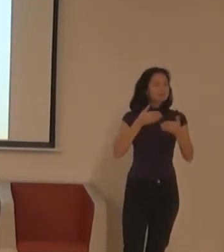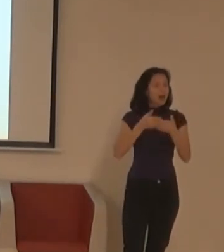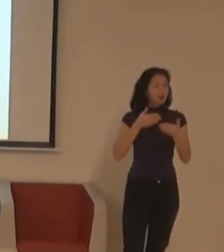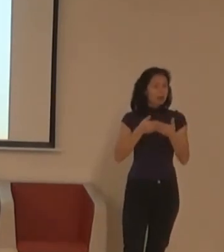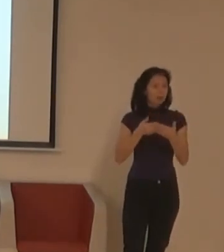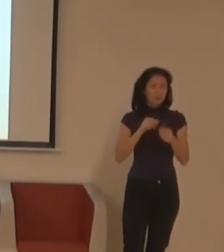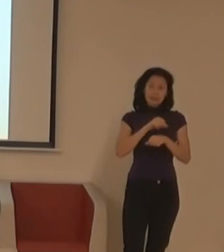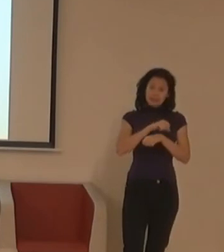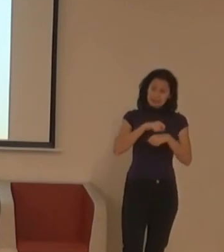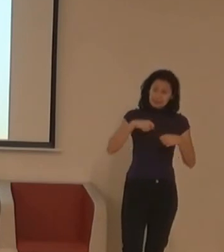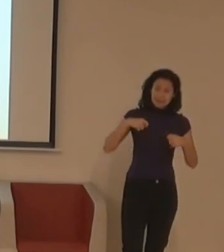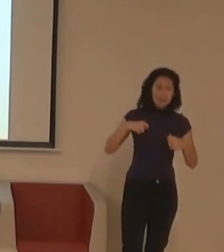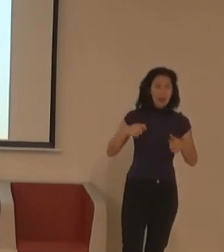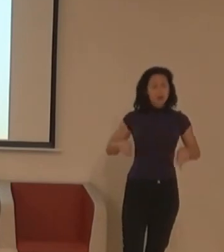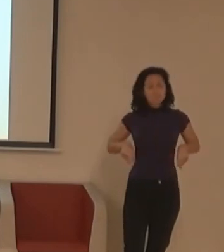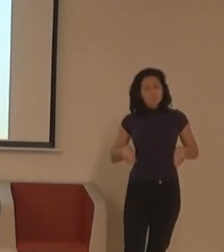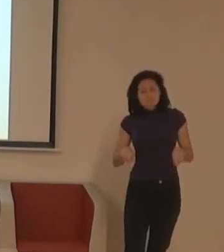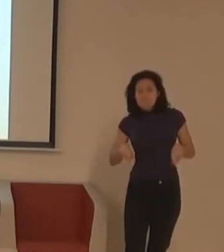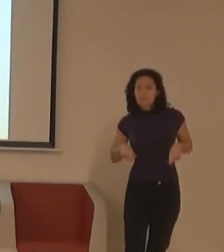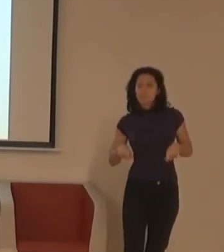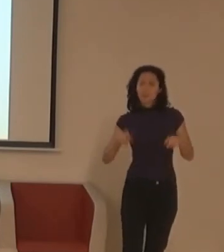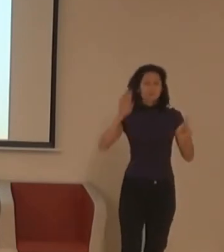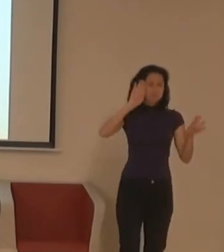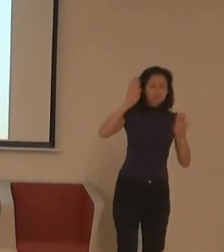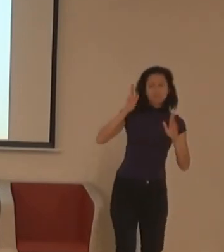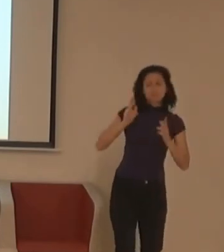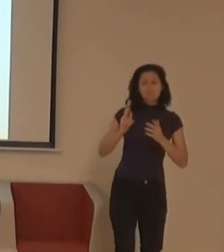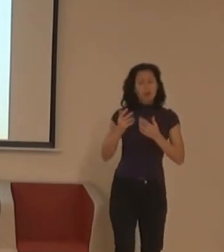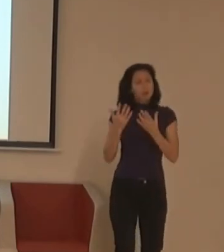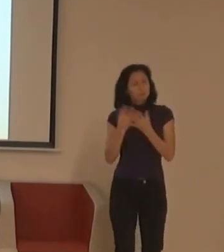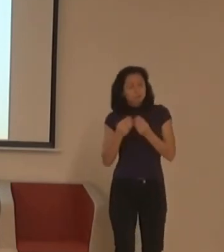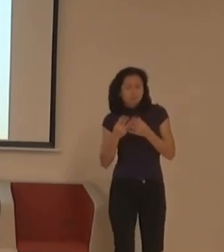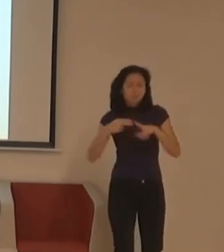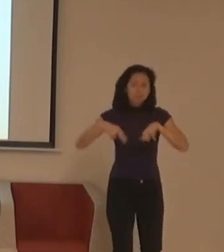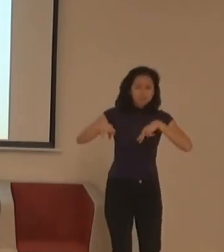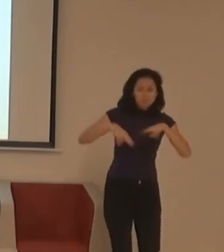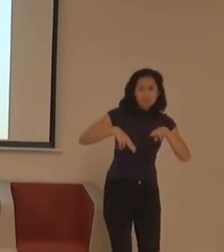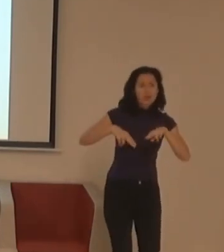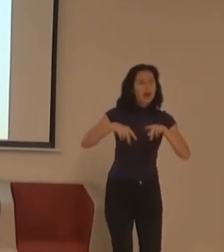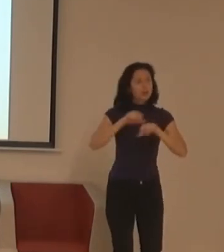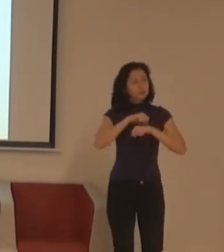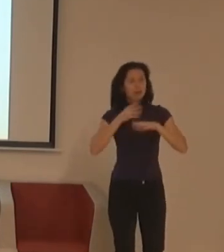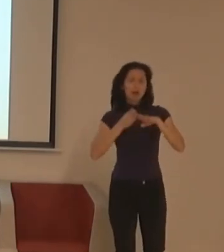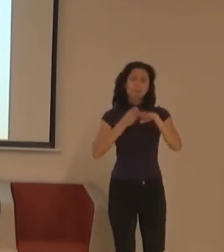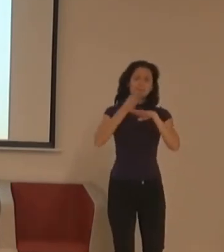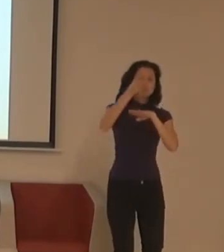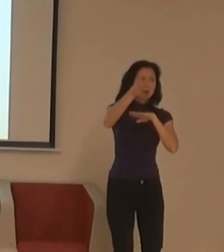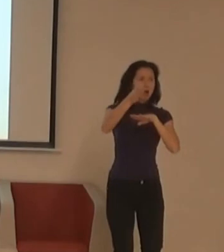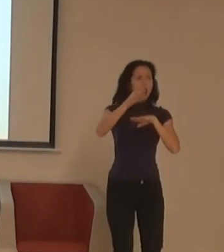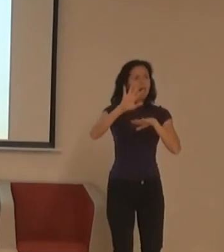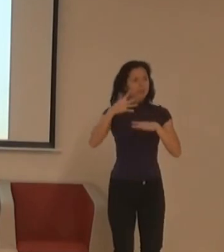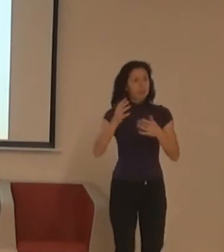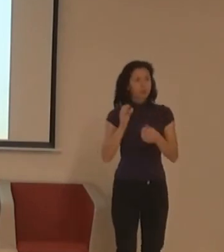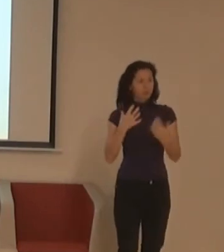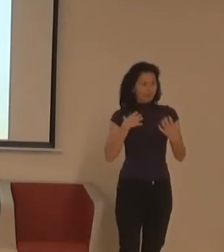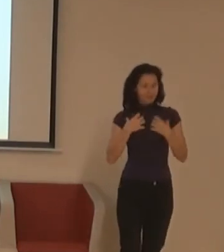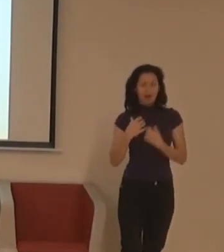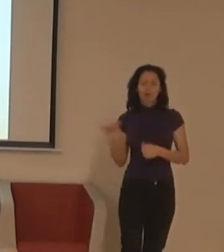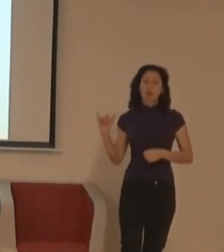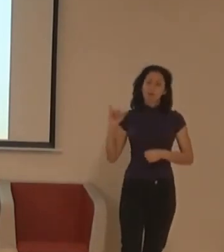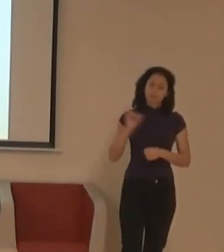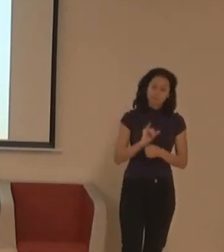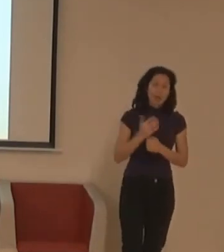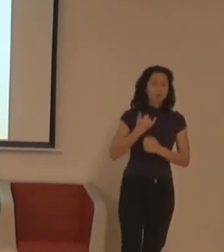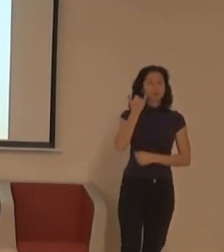a najít se na to místo, který není zastoupen, a není nutně jenom vepředu, ale i někde jinde a užíci i vedelní nebo filmovej zážitek.